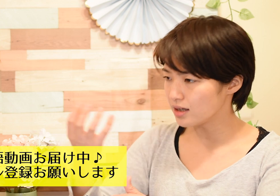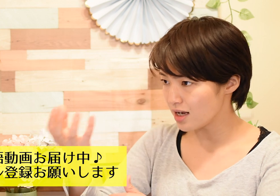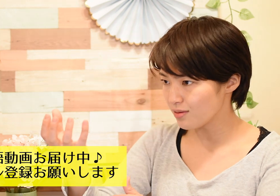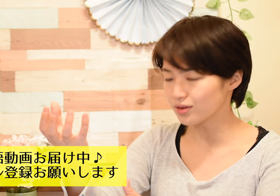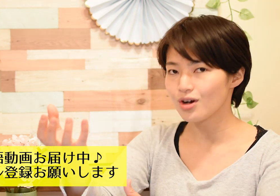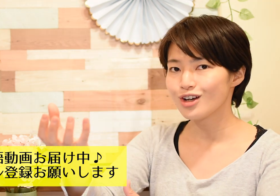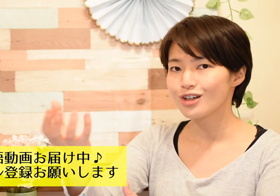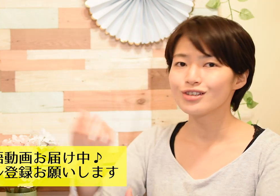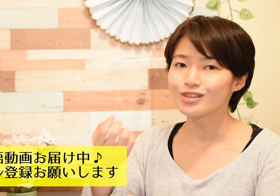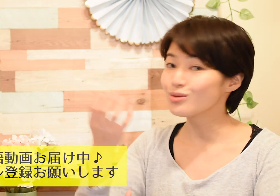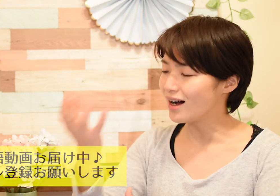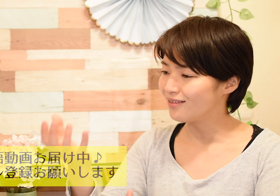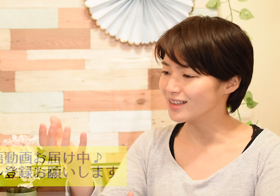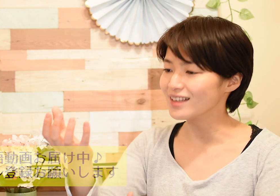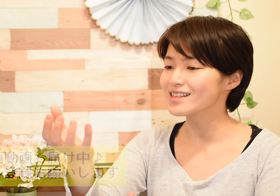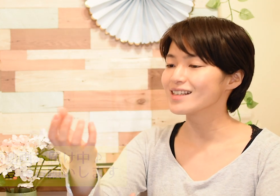reiwaの手話みたいですかがthankrewawa